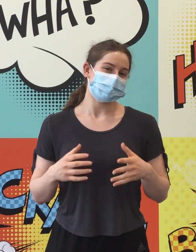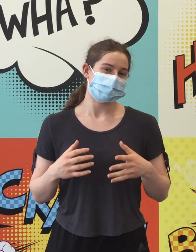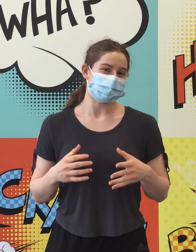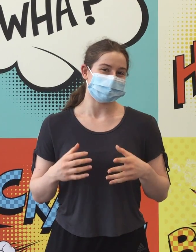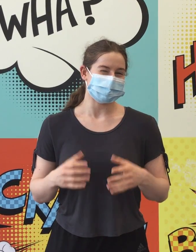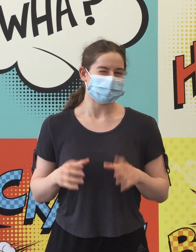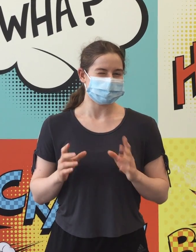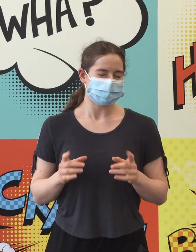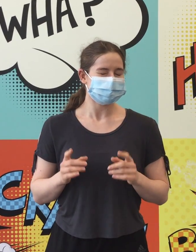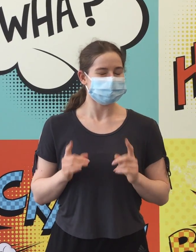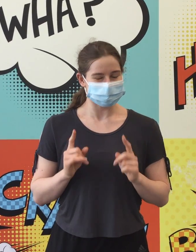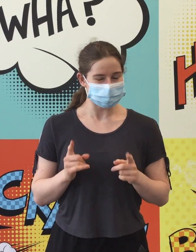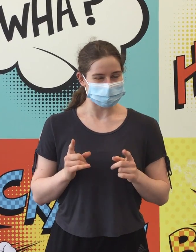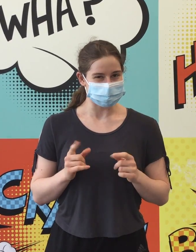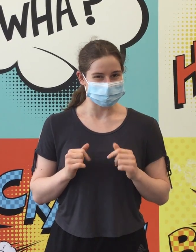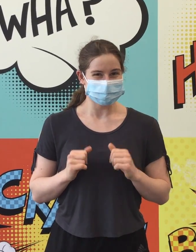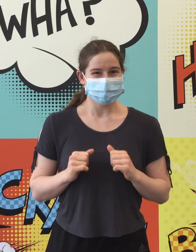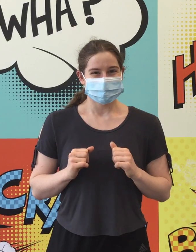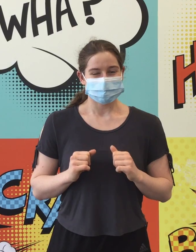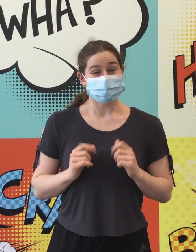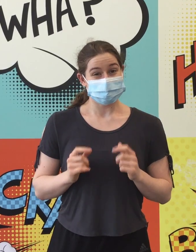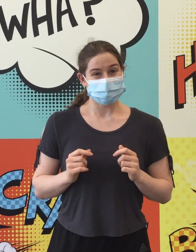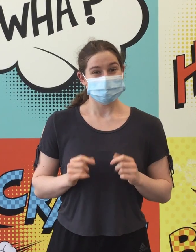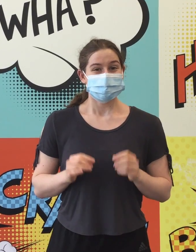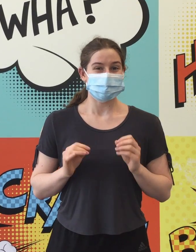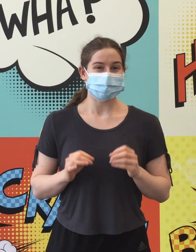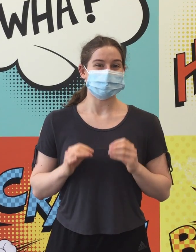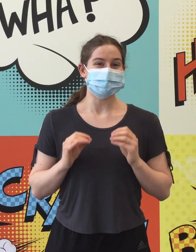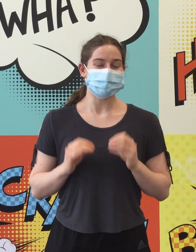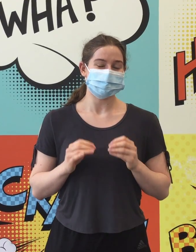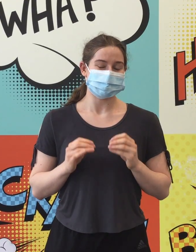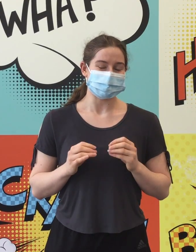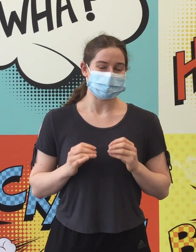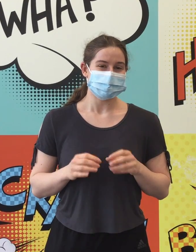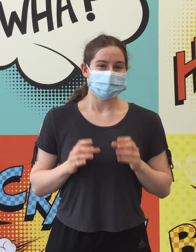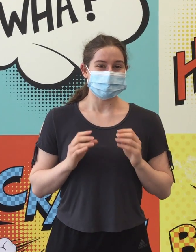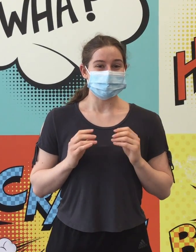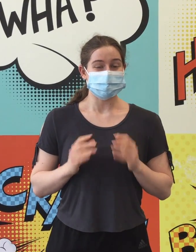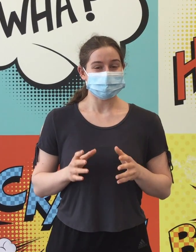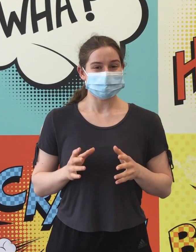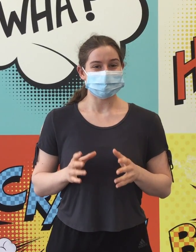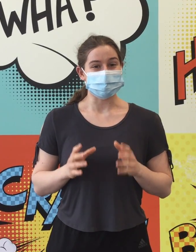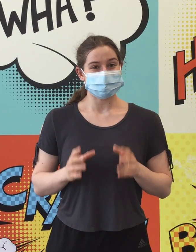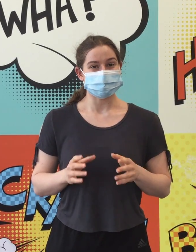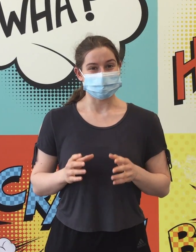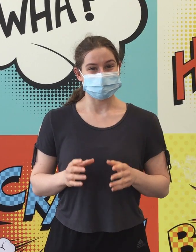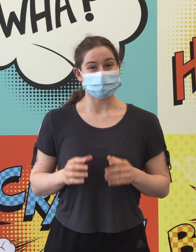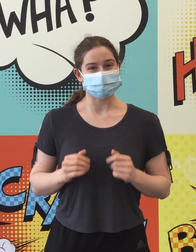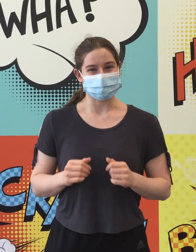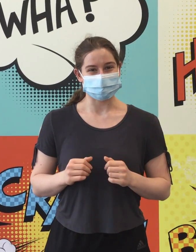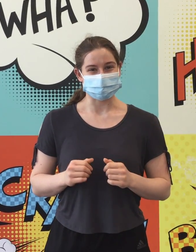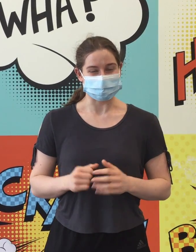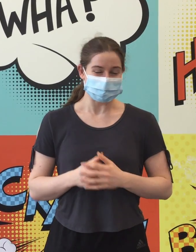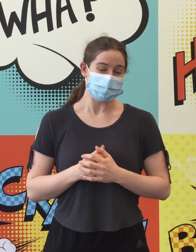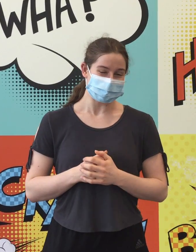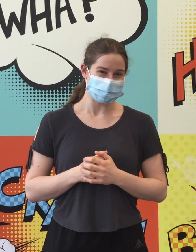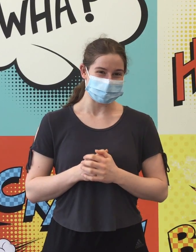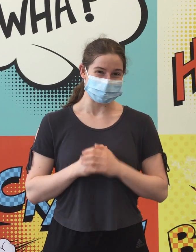de lecture TV est en fait vraiment cool. Et sur ce, je vous souhaite une belle fin d'année et un bel été rempli d'aventures et de lectures. Merci beaucoup.